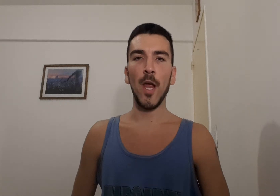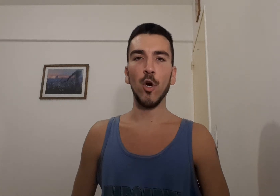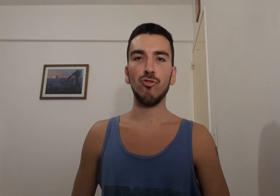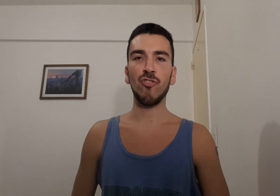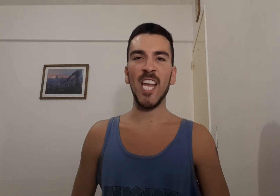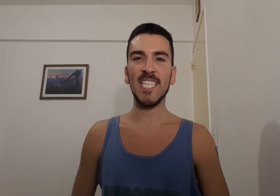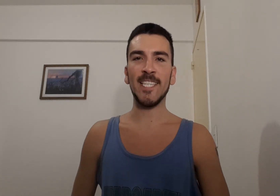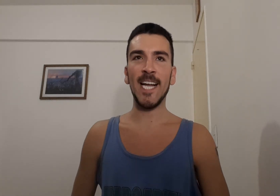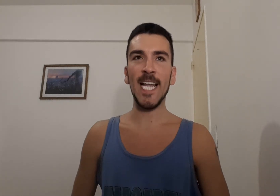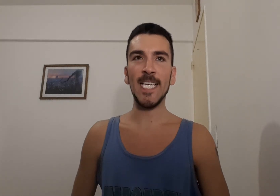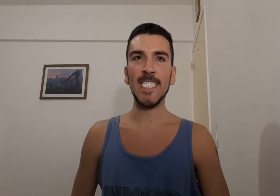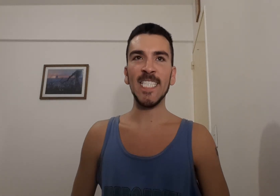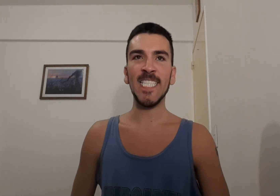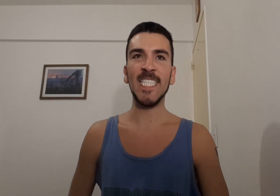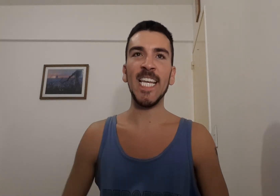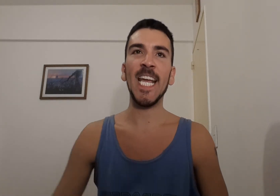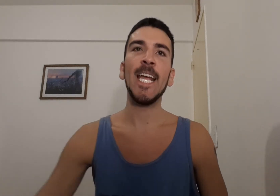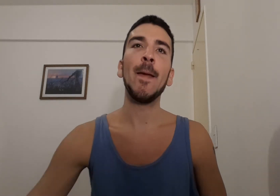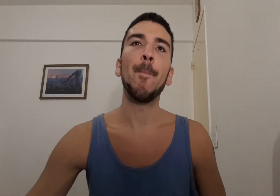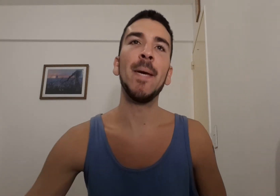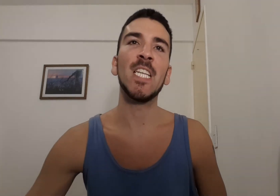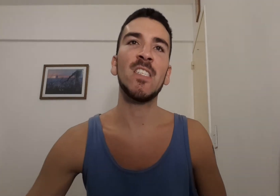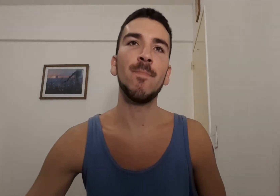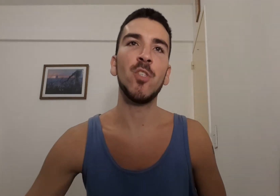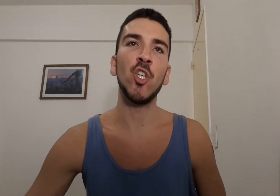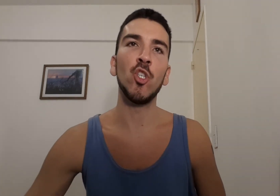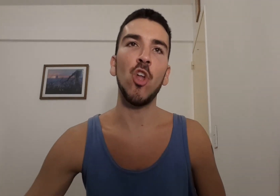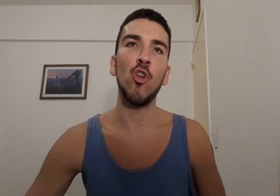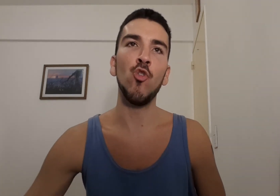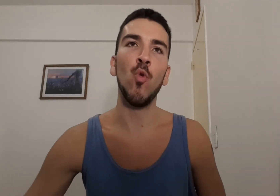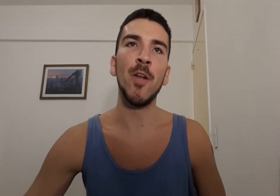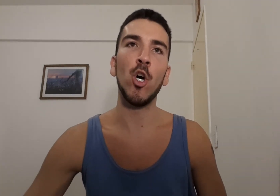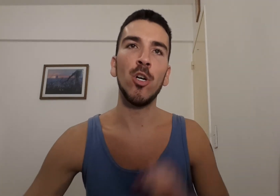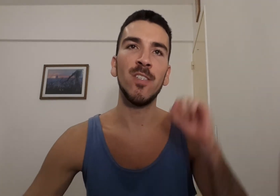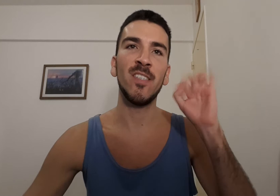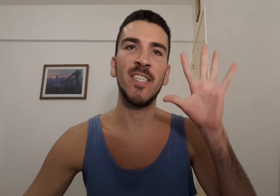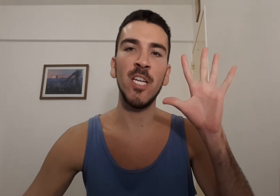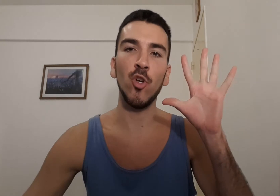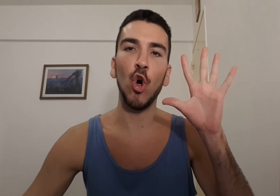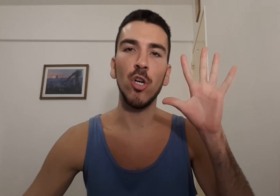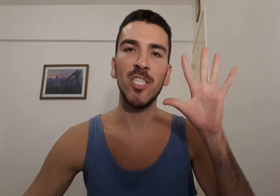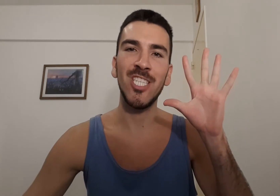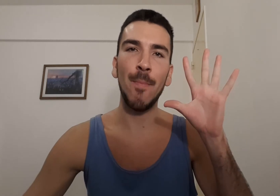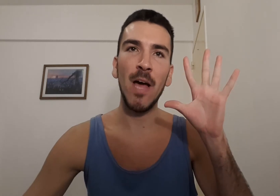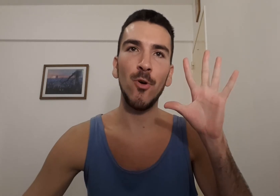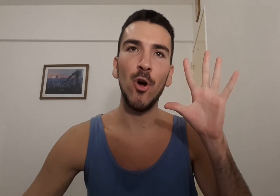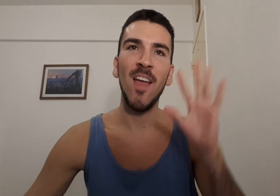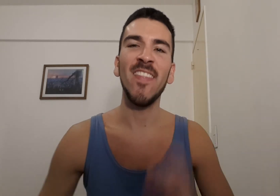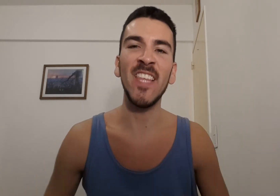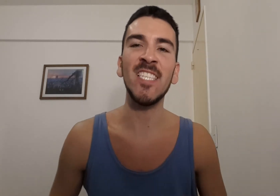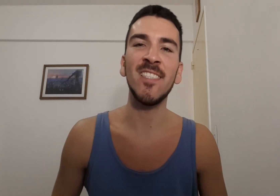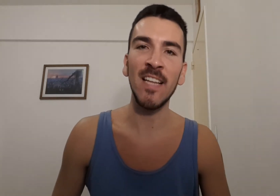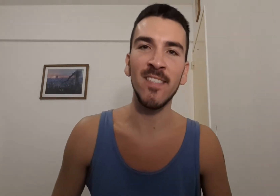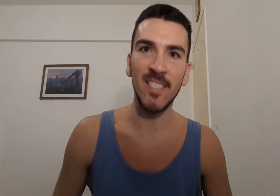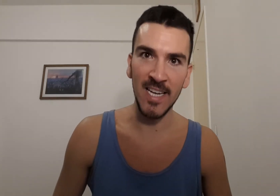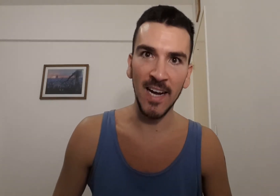Juego teatral de percepción número 5, llamado Distancia.